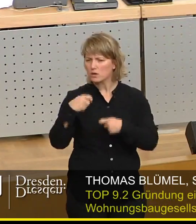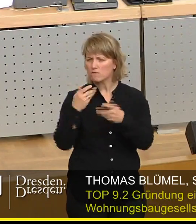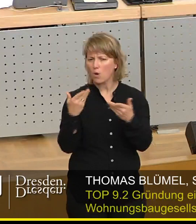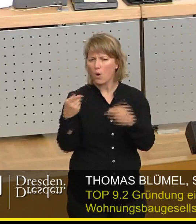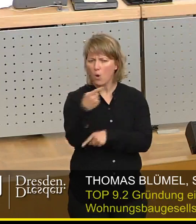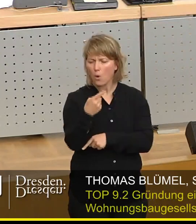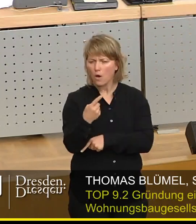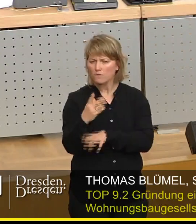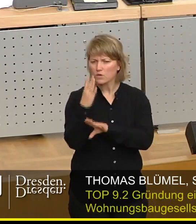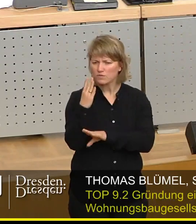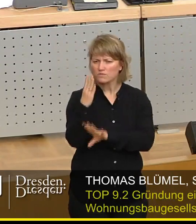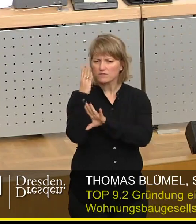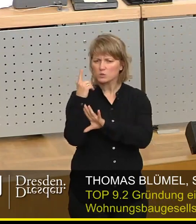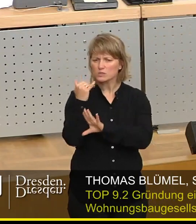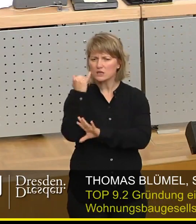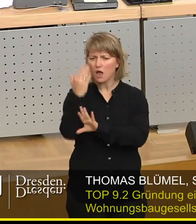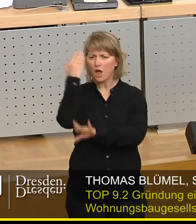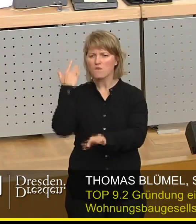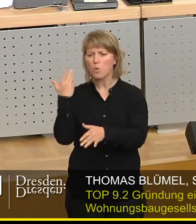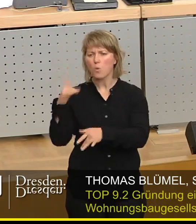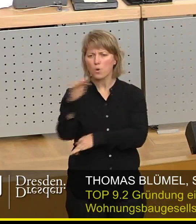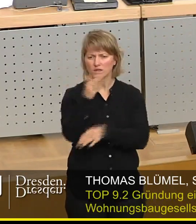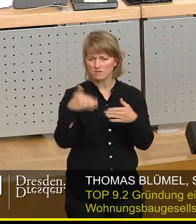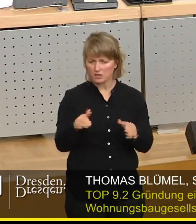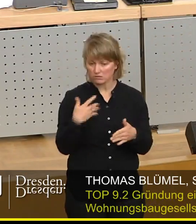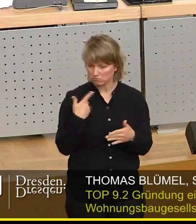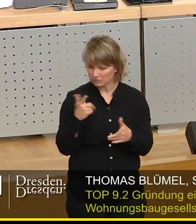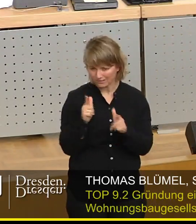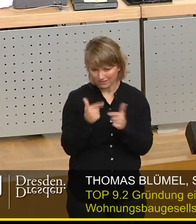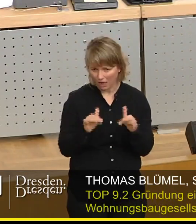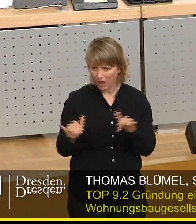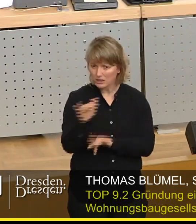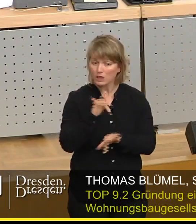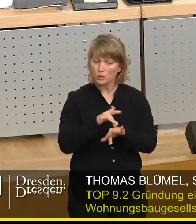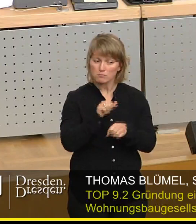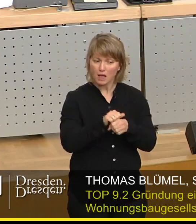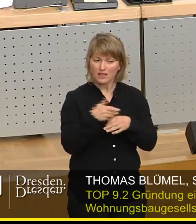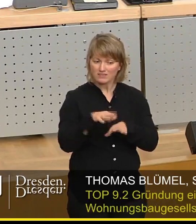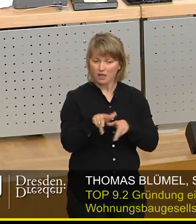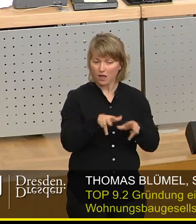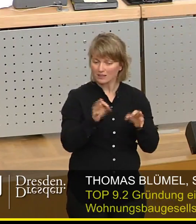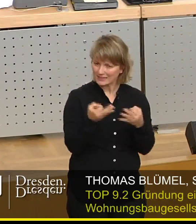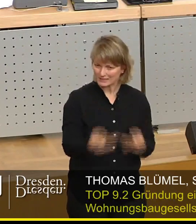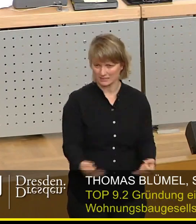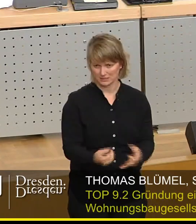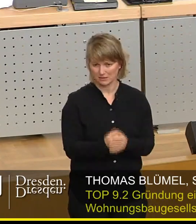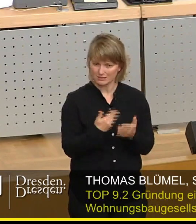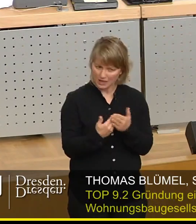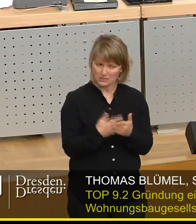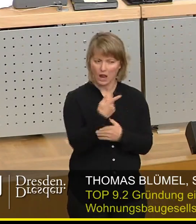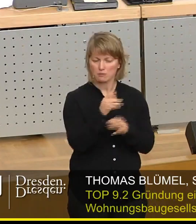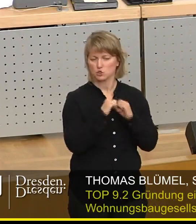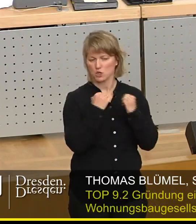letzten 20 Jahren, die werden sie nicht finden, weil es der Markt eben nicht geregelt hat. Und deswegen bedarf es hier